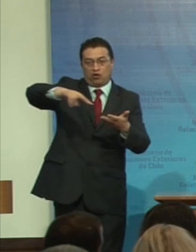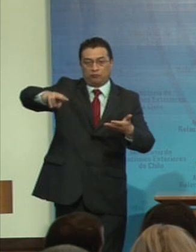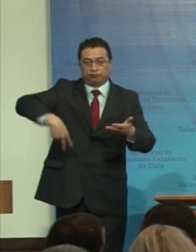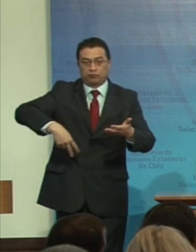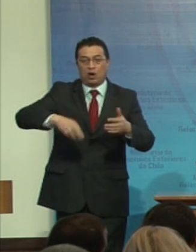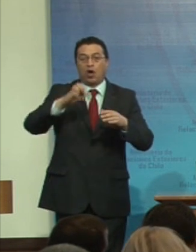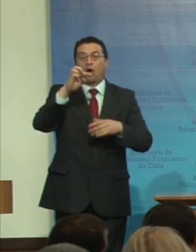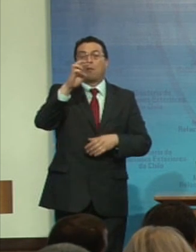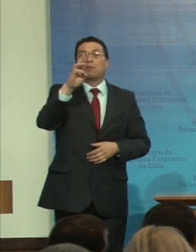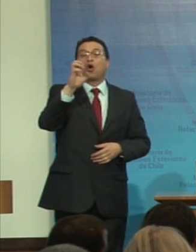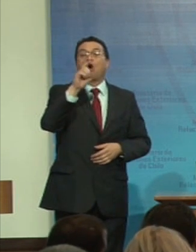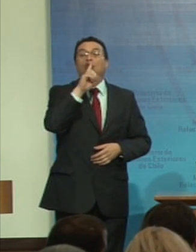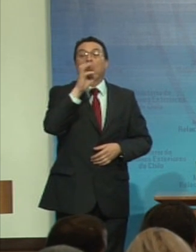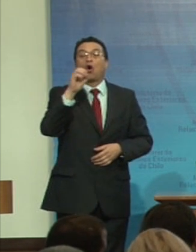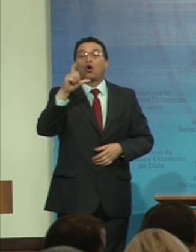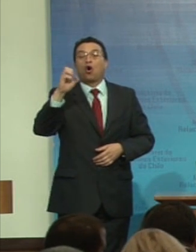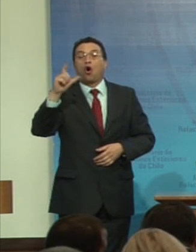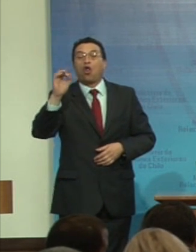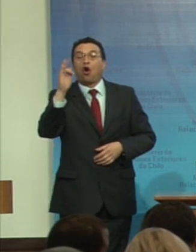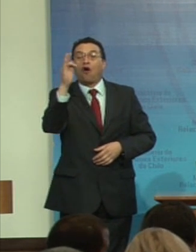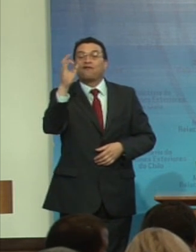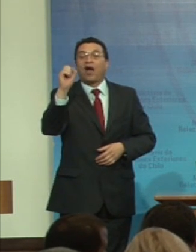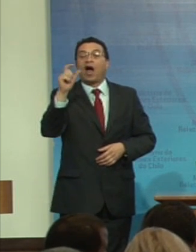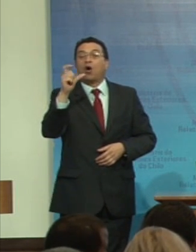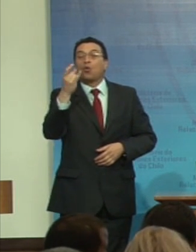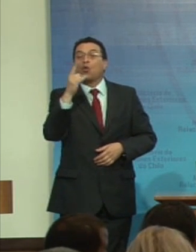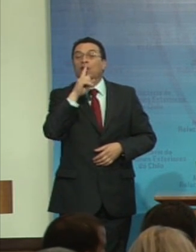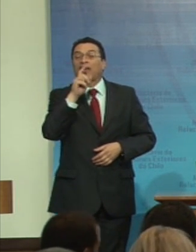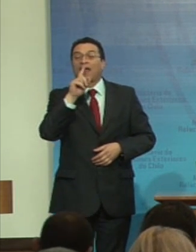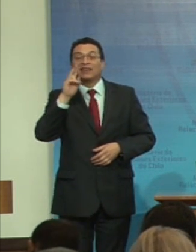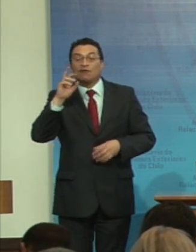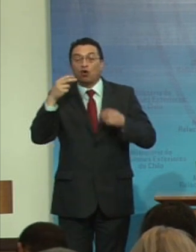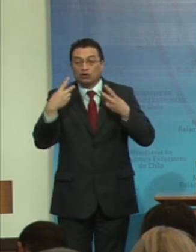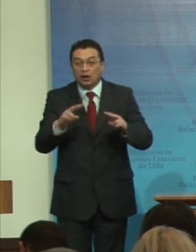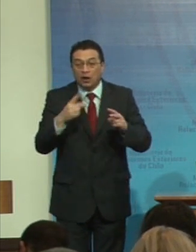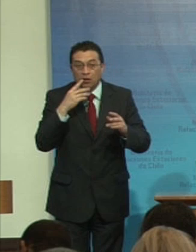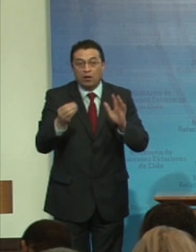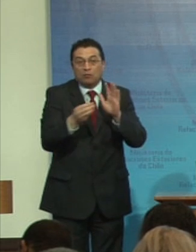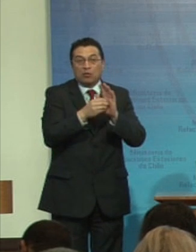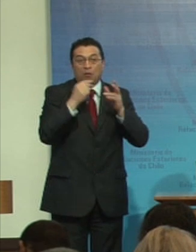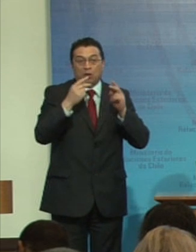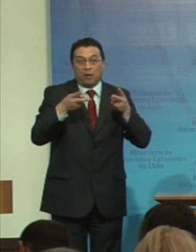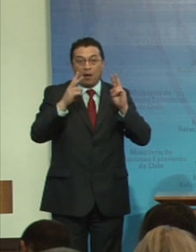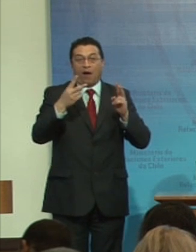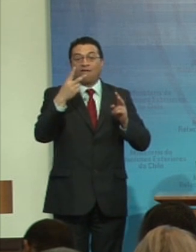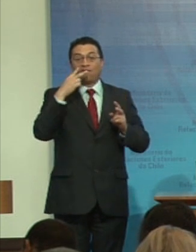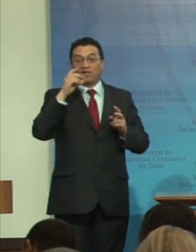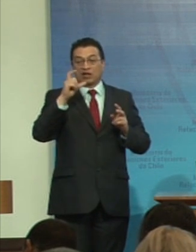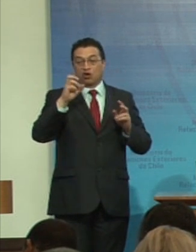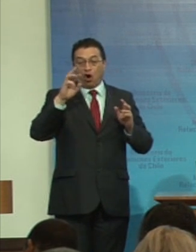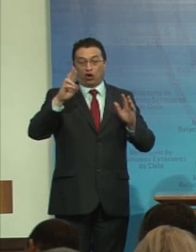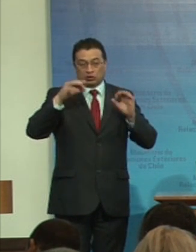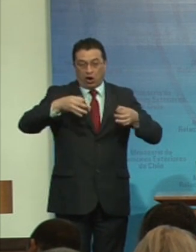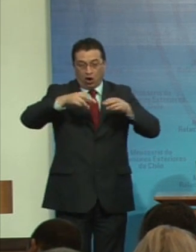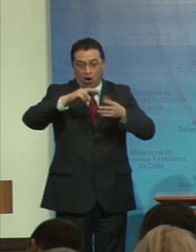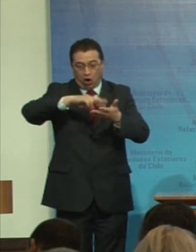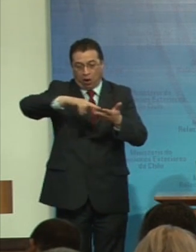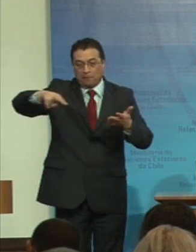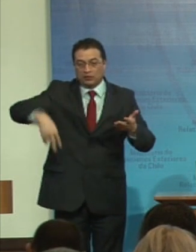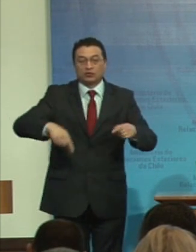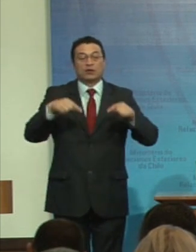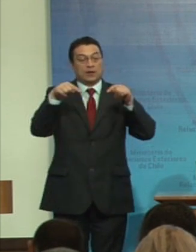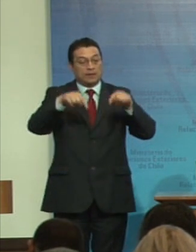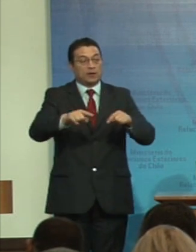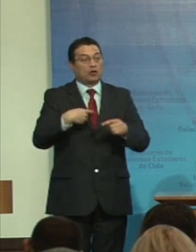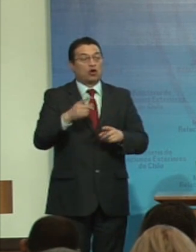protocolo facultativo para que diera la posibilidad de la entrada en vigor de esta convención. Y esto es algo